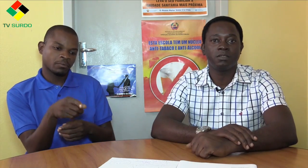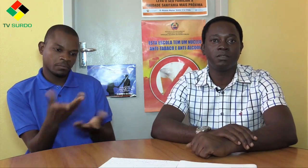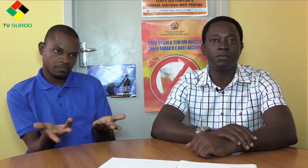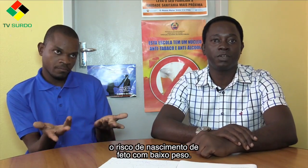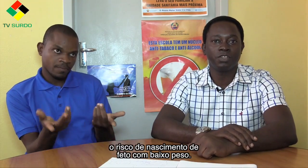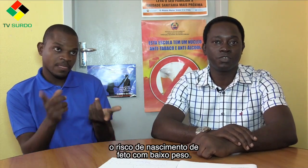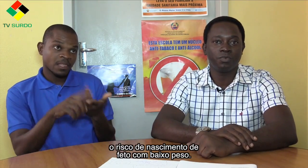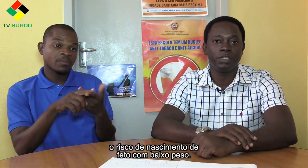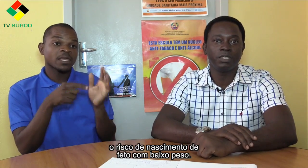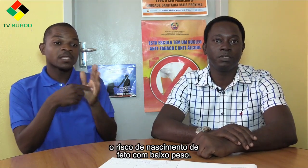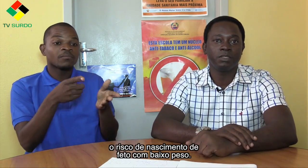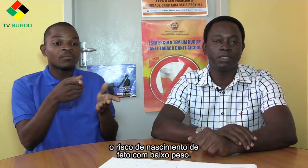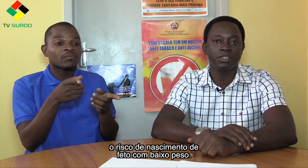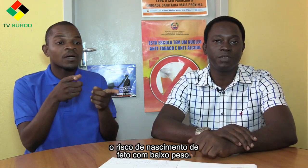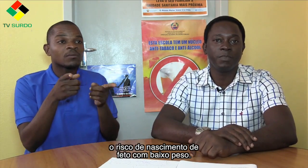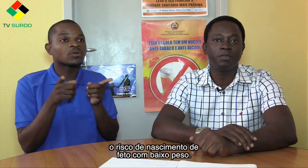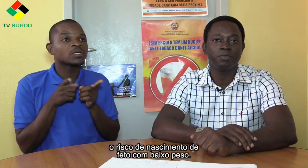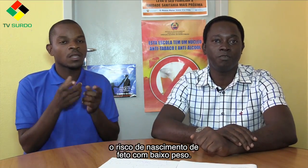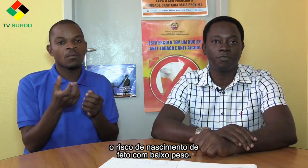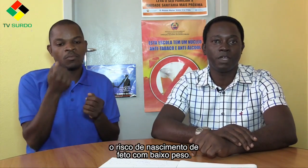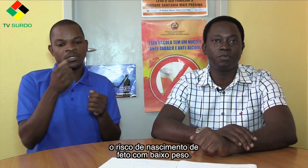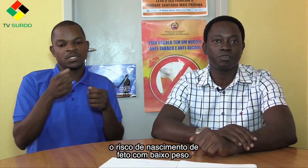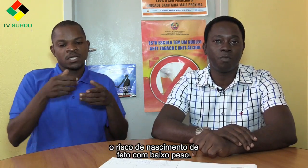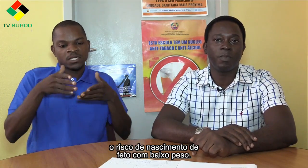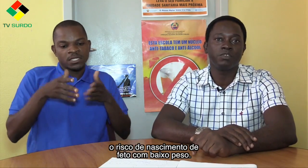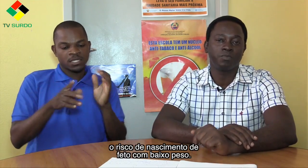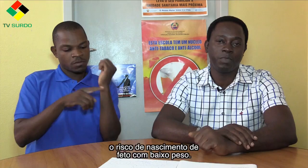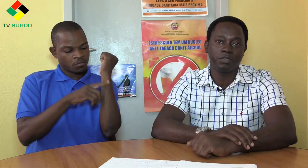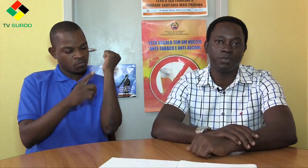o risco de nascimento de fetos com baixo peso.